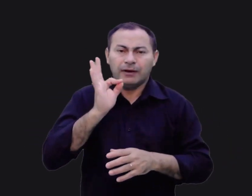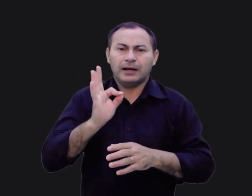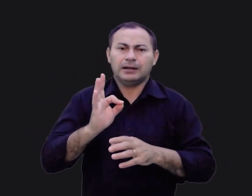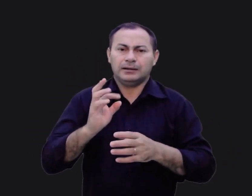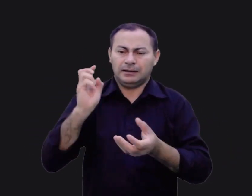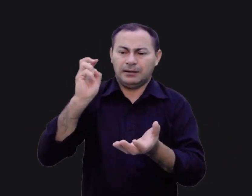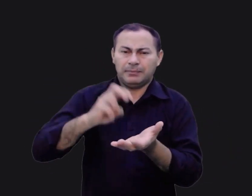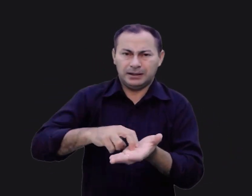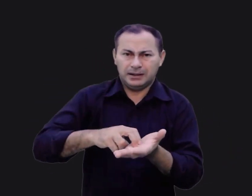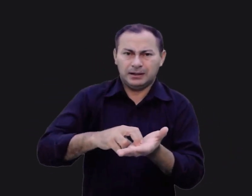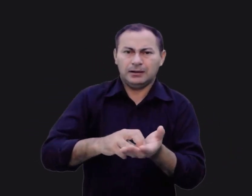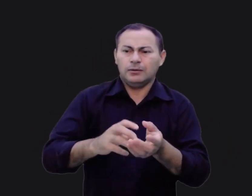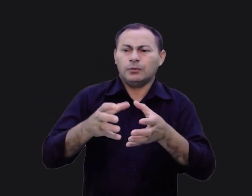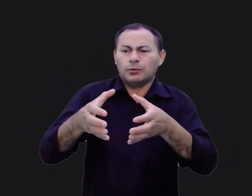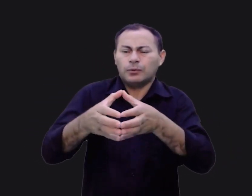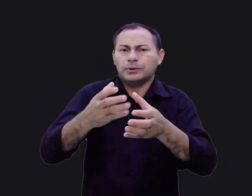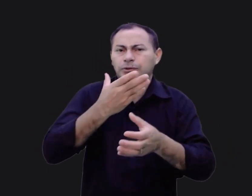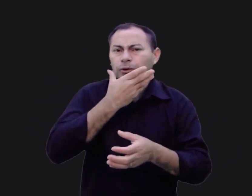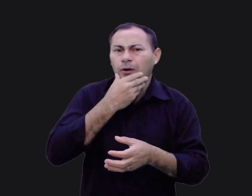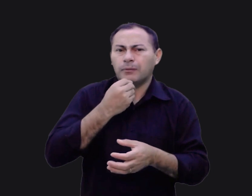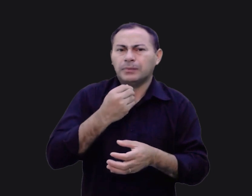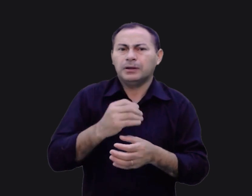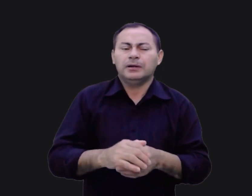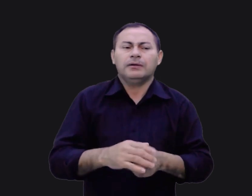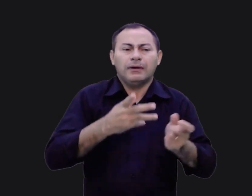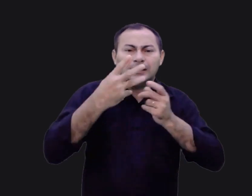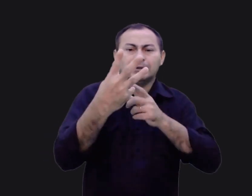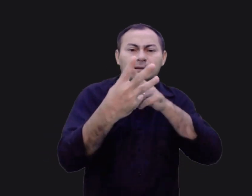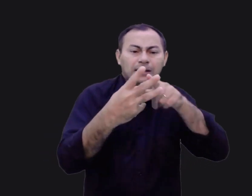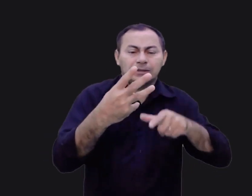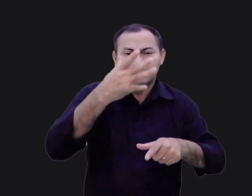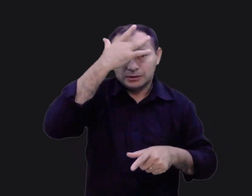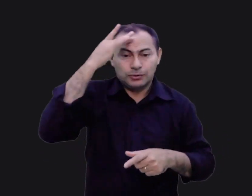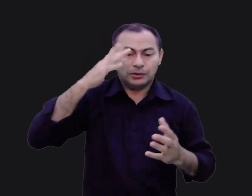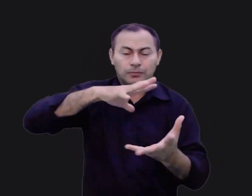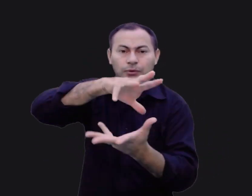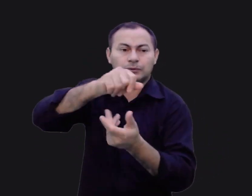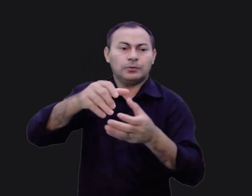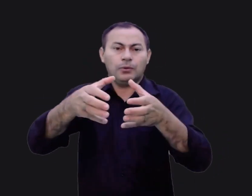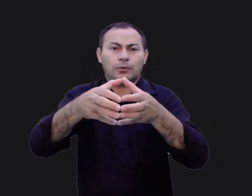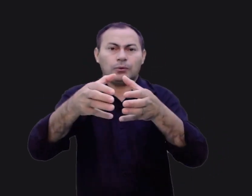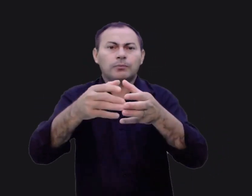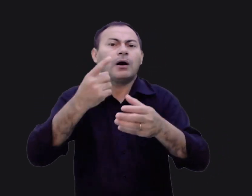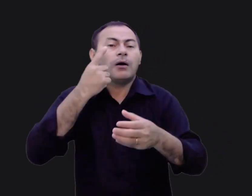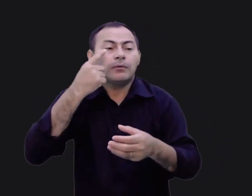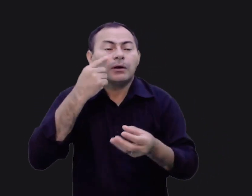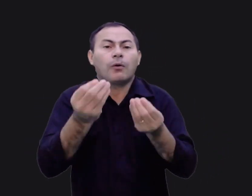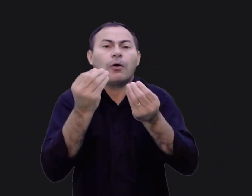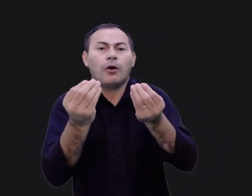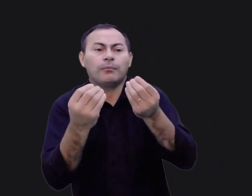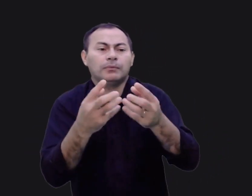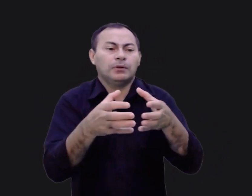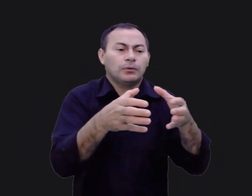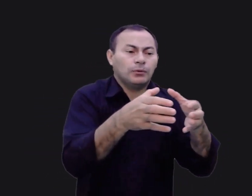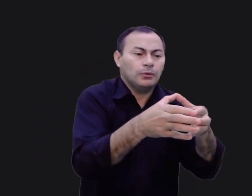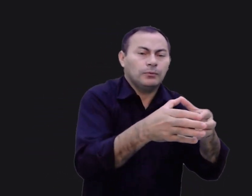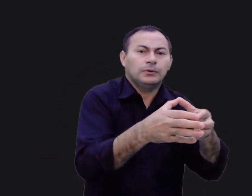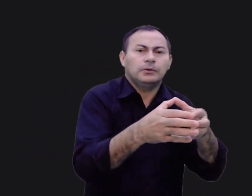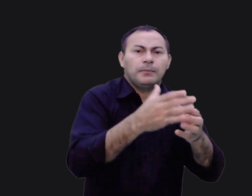de homens e falava sobre os três tipos de pessoas que existem no mundo. O grupo Vamos Ver Como Que Fica, o grupo